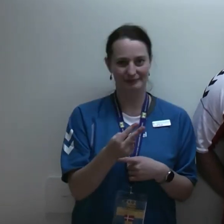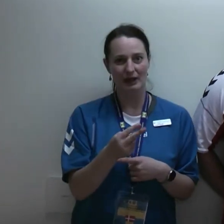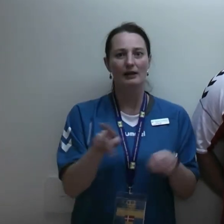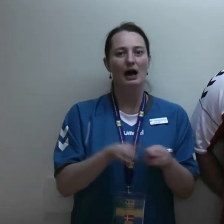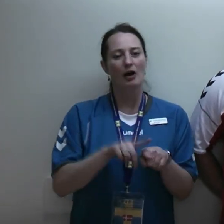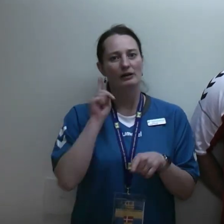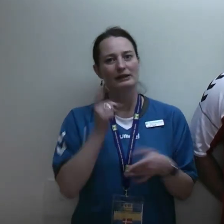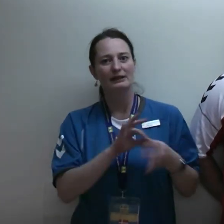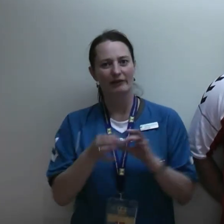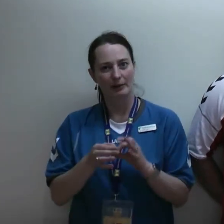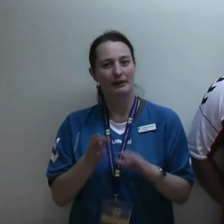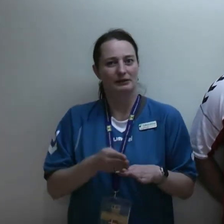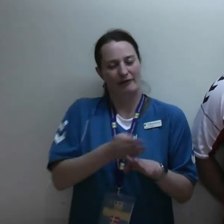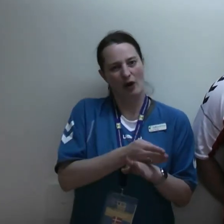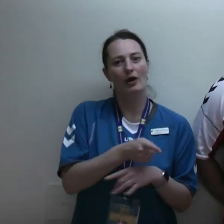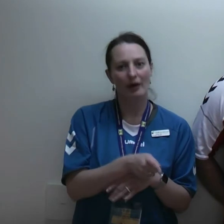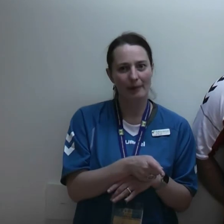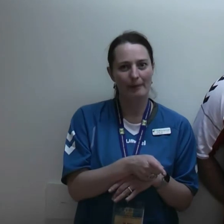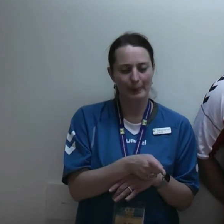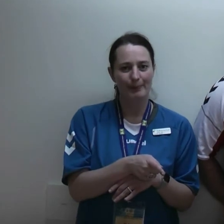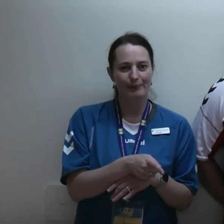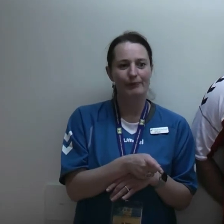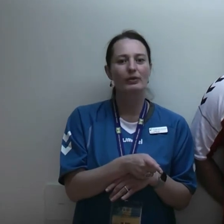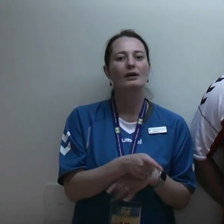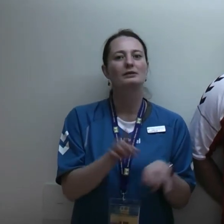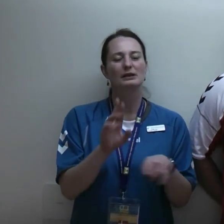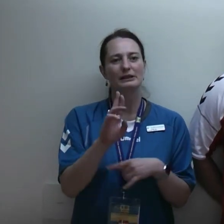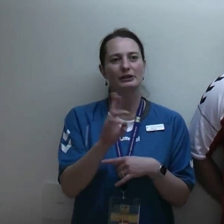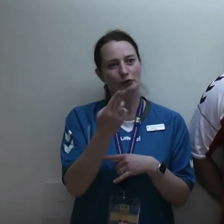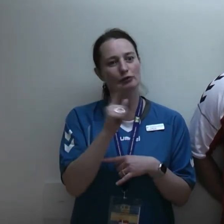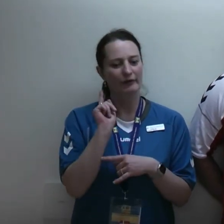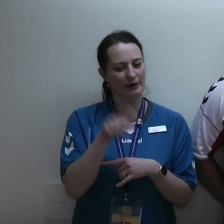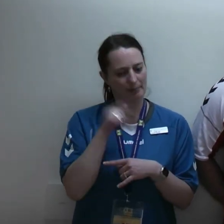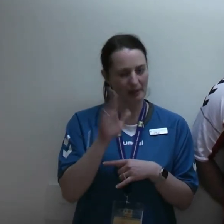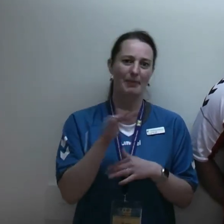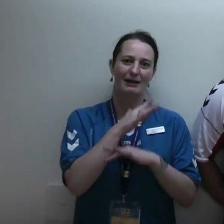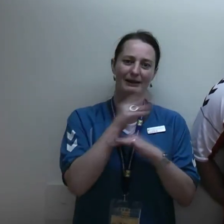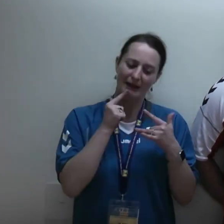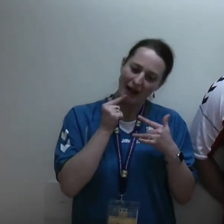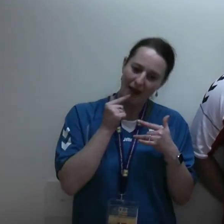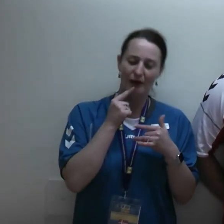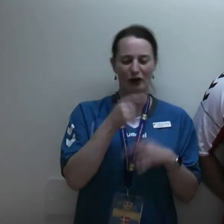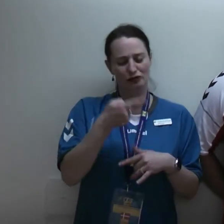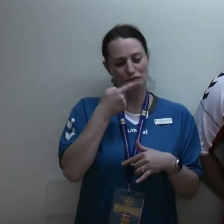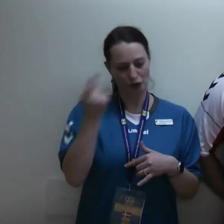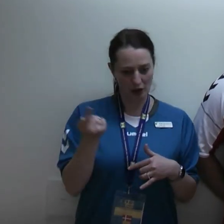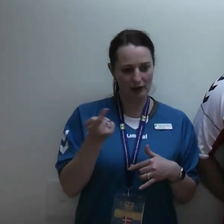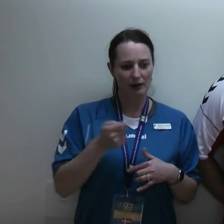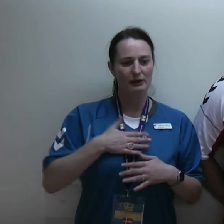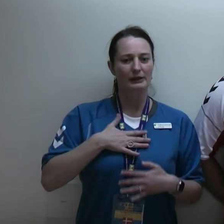først. Lige nu skal vi bare være glade og stolte og sunde os på det, vi har lavet her. Og så